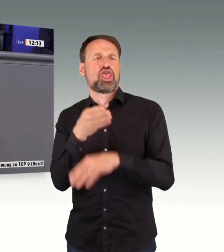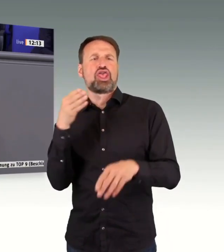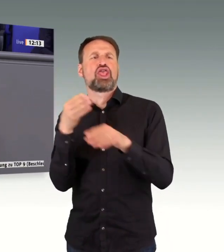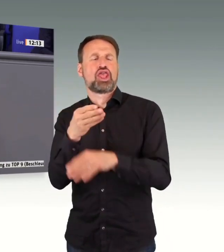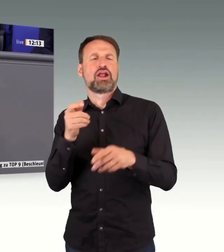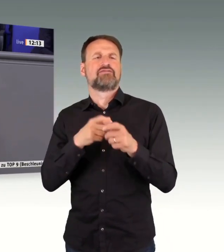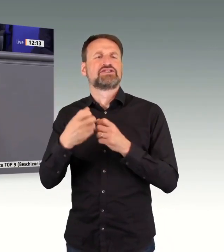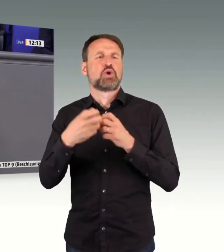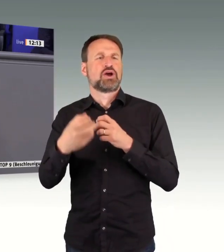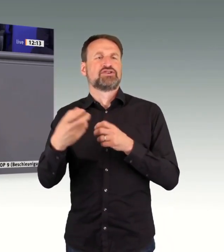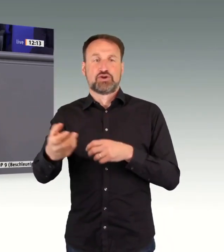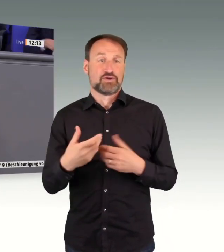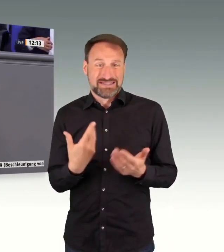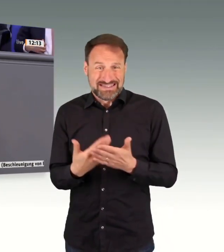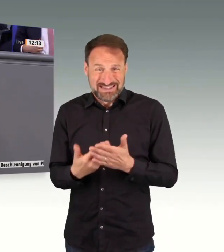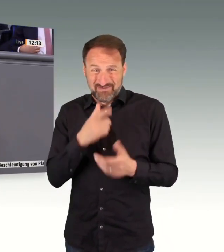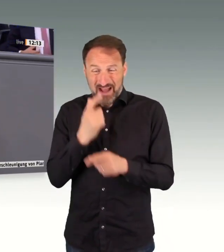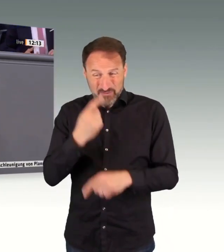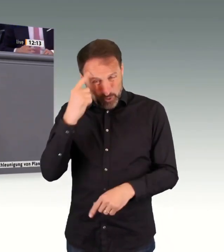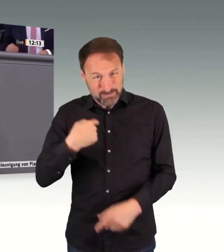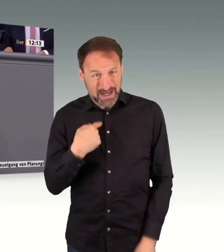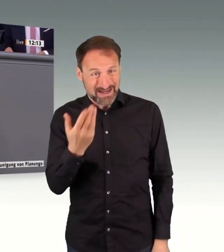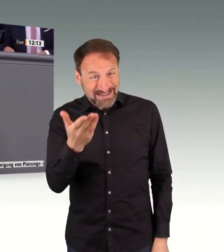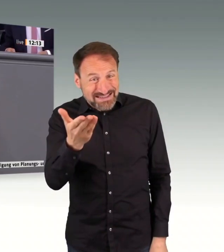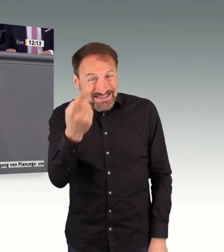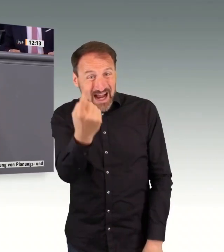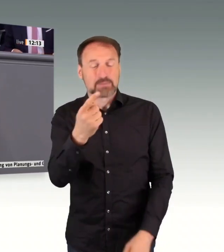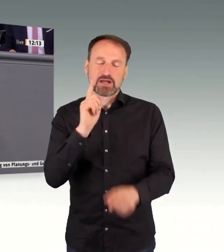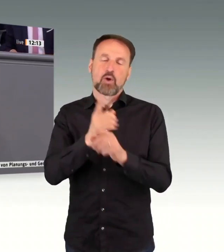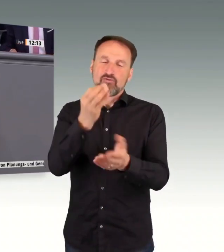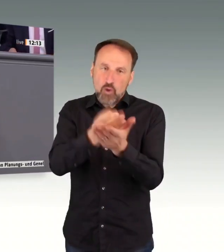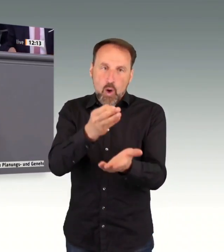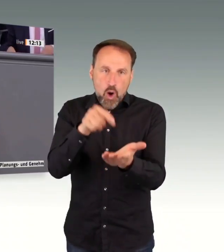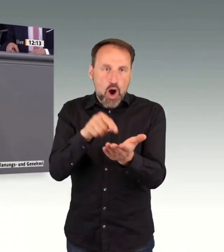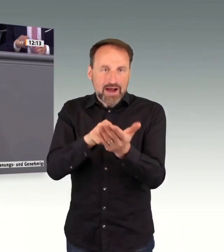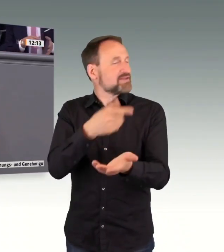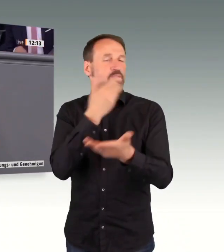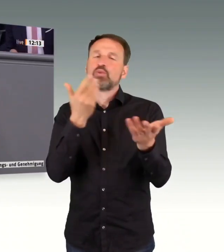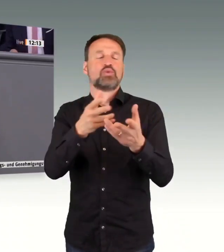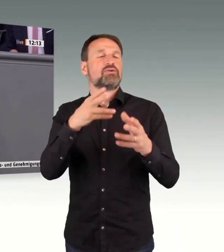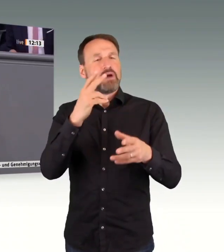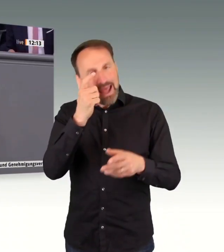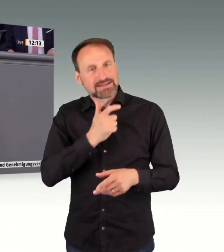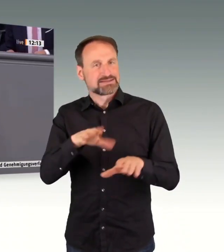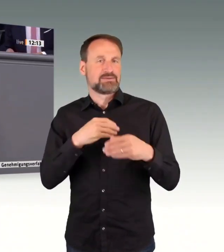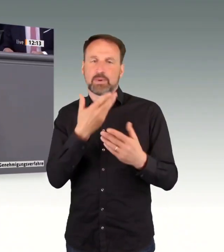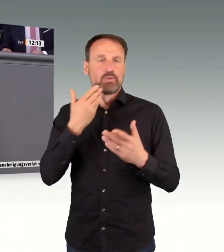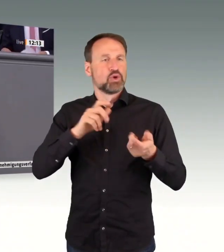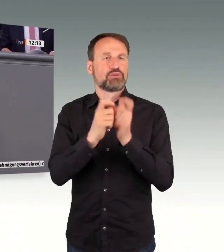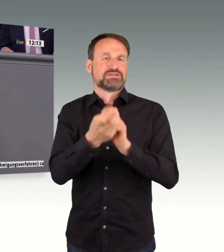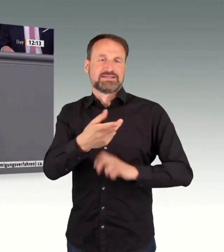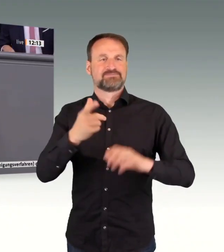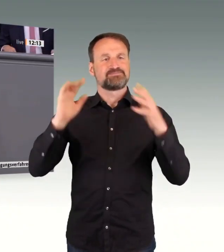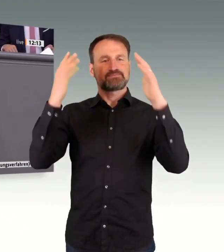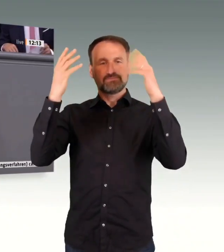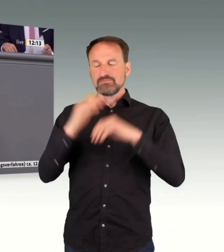vorne. Und ja, wir haben dort sehr ambitionierte Pläne im Koalitionsvertrag. Wir wollen bis 2030 unter anderem die Verkehrsleistung auf